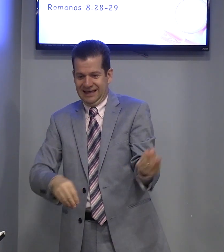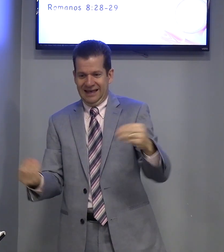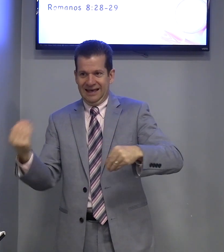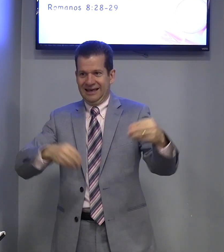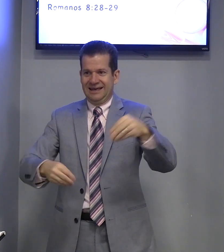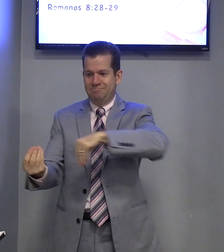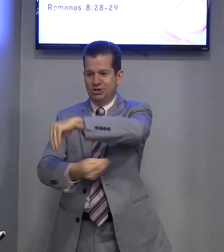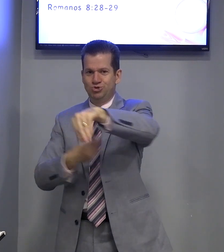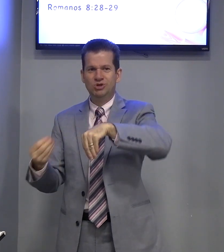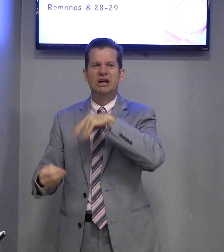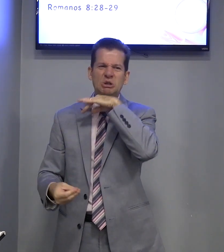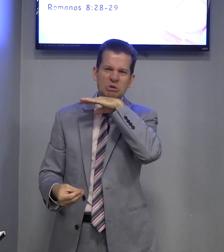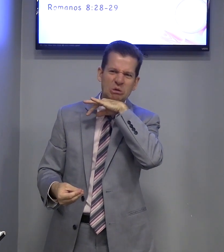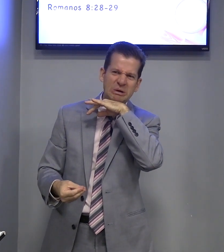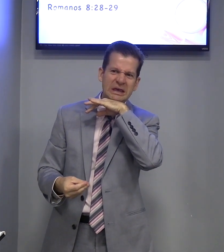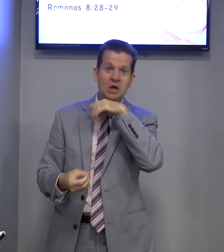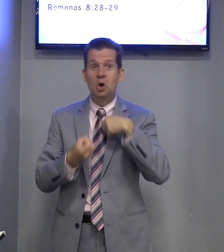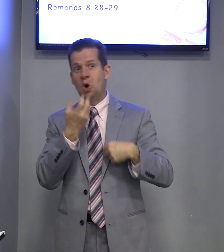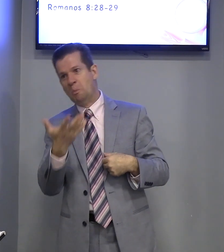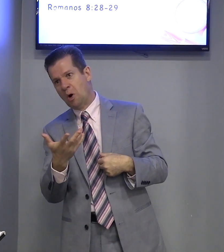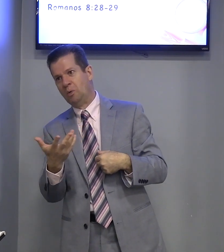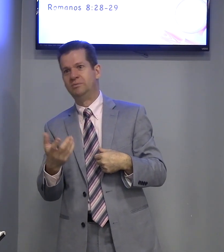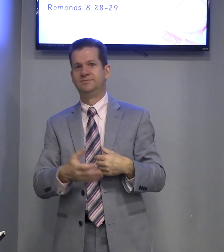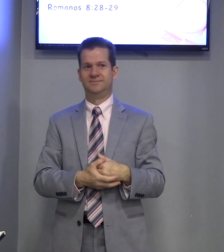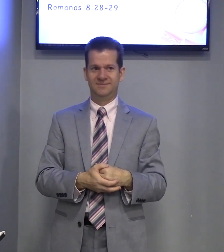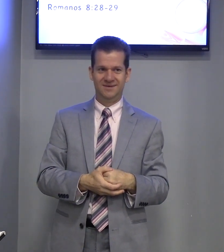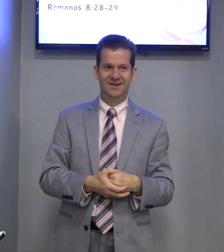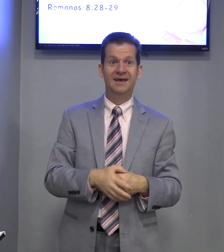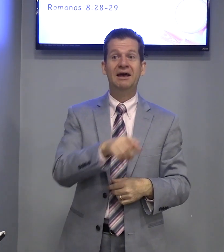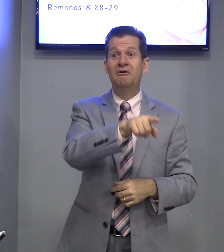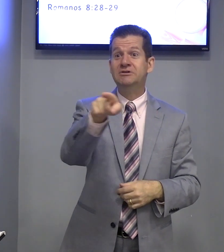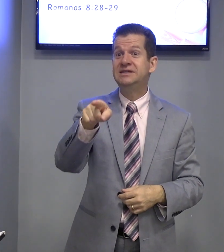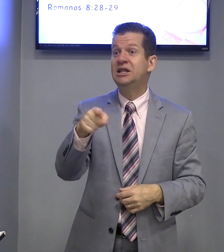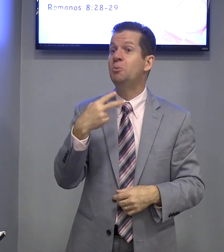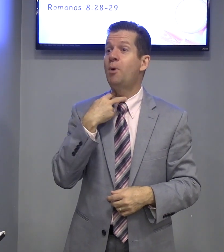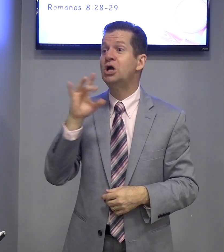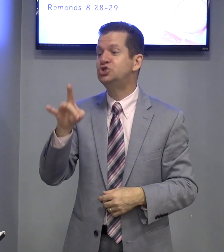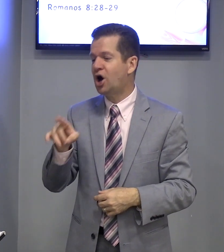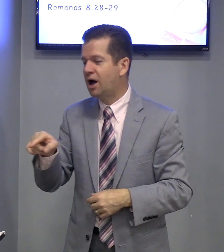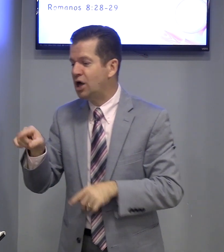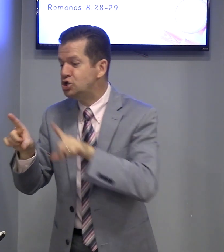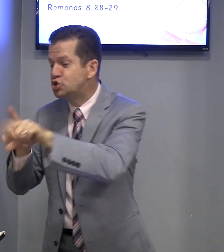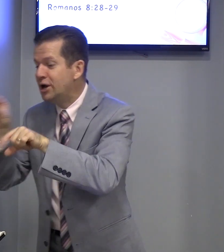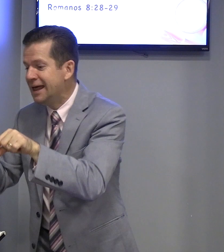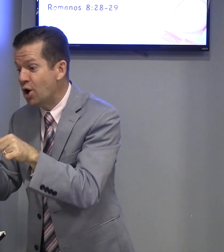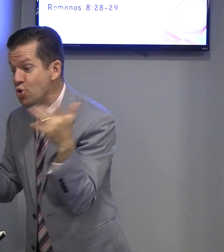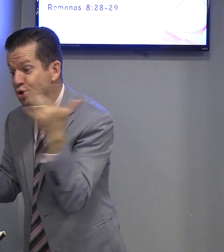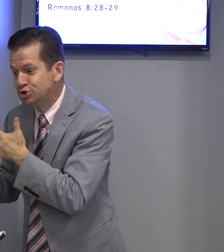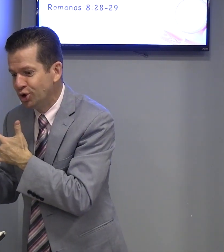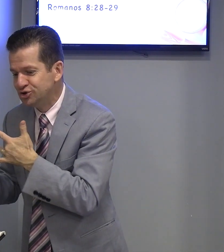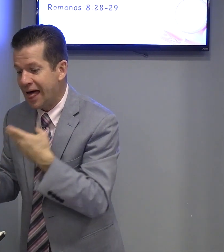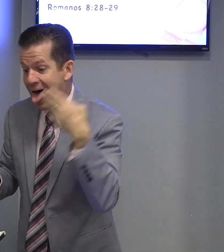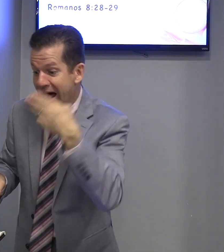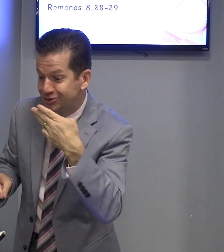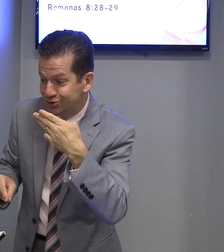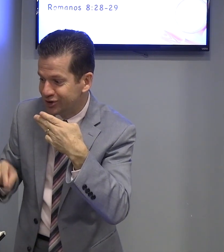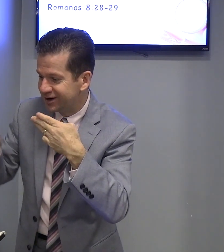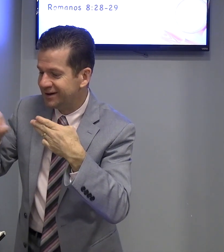Mistura do ruim Com o bom Você não pode Só escolher Gostoso Açúcar